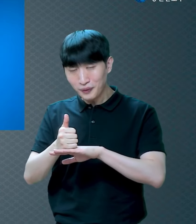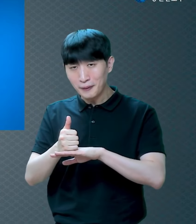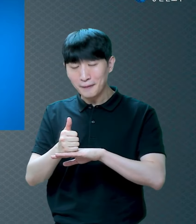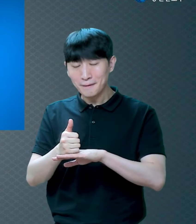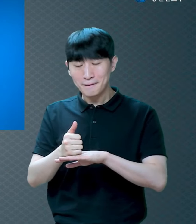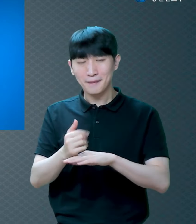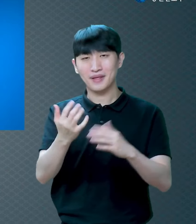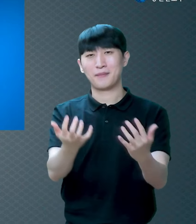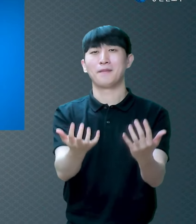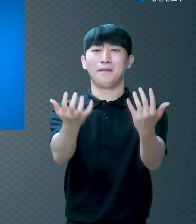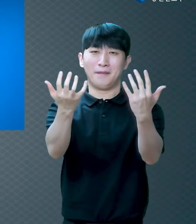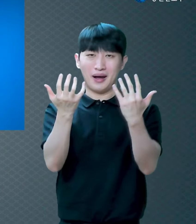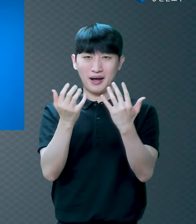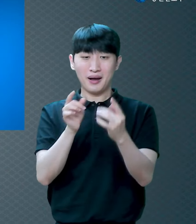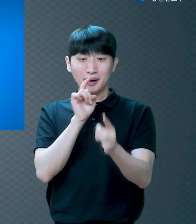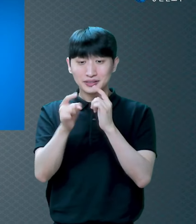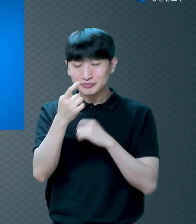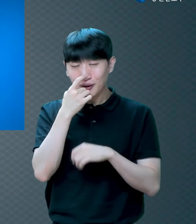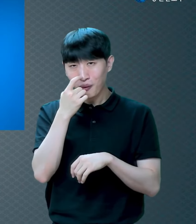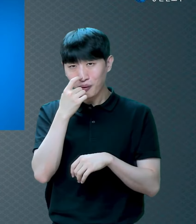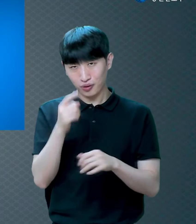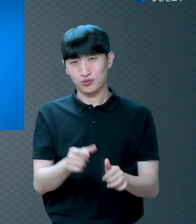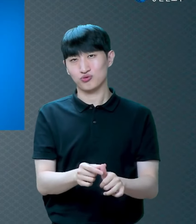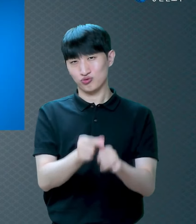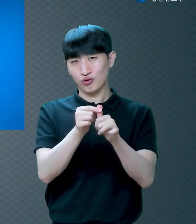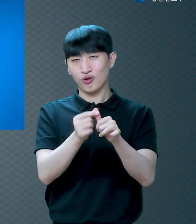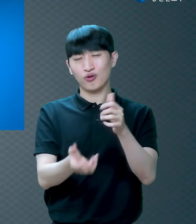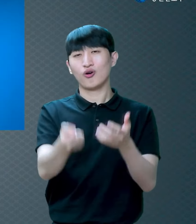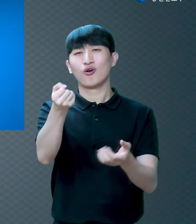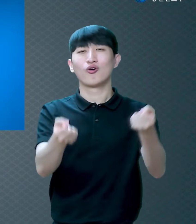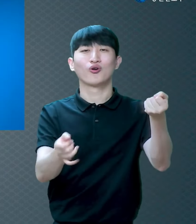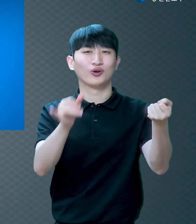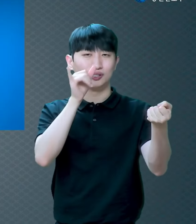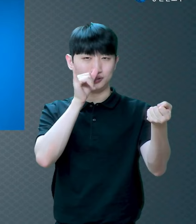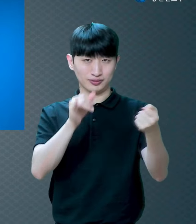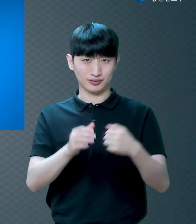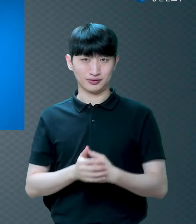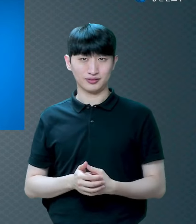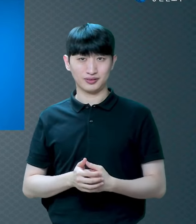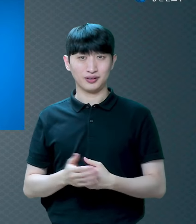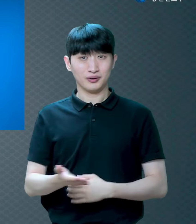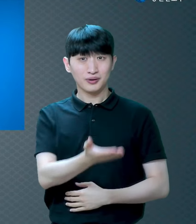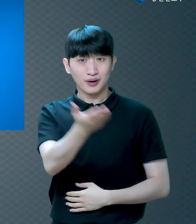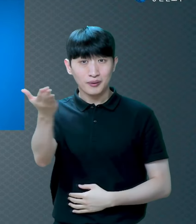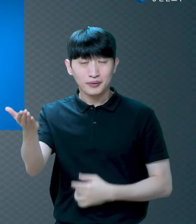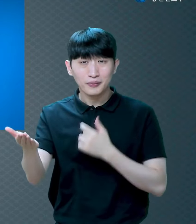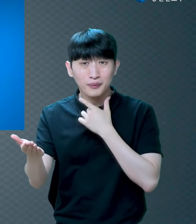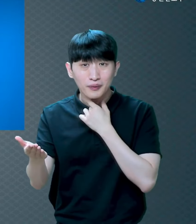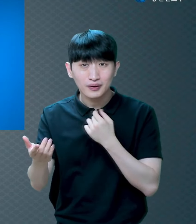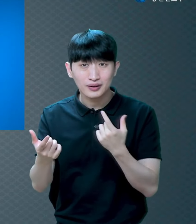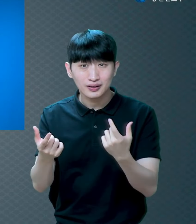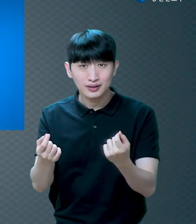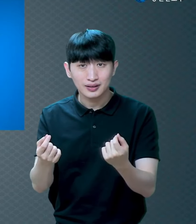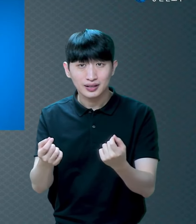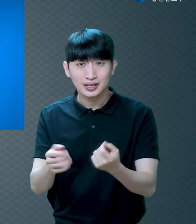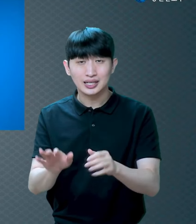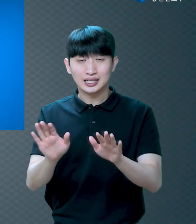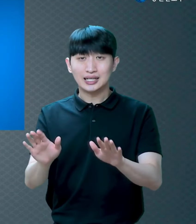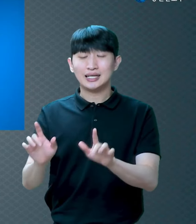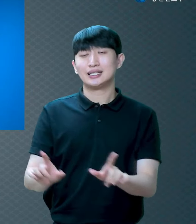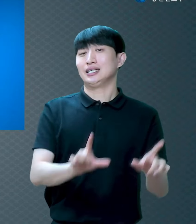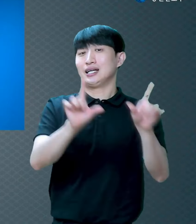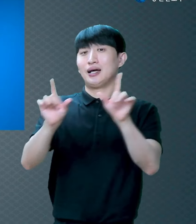경험해 보고 싶지 않으세요? 삶이 달라지고 마음이 달라지고 야 이게 진짜 행복이구나